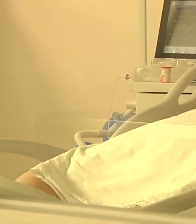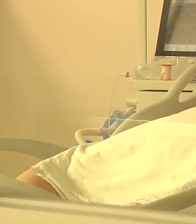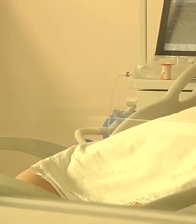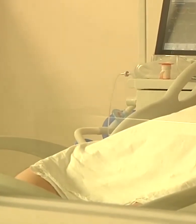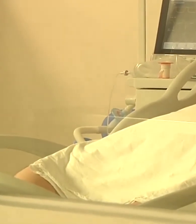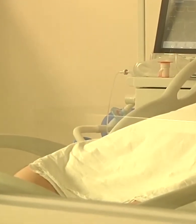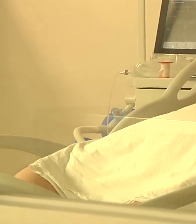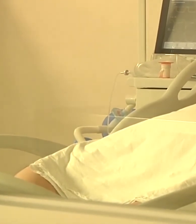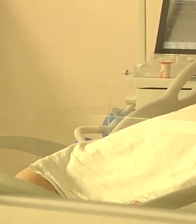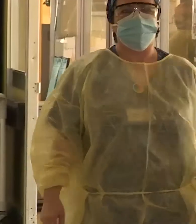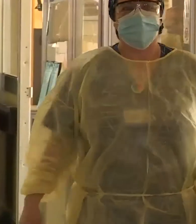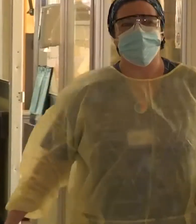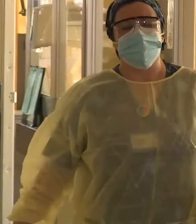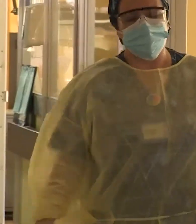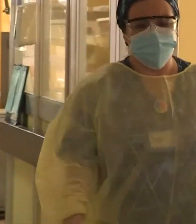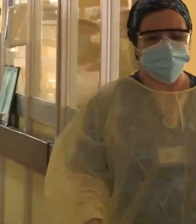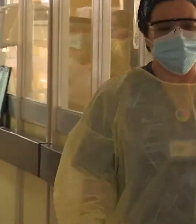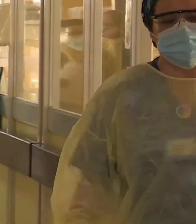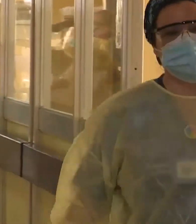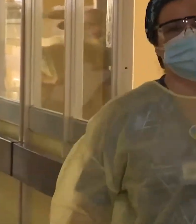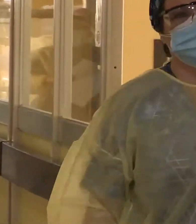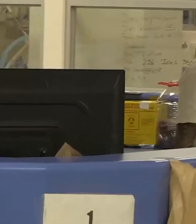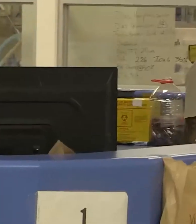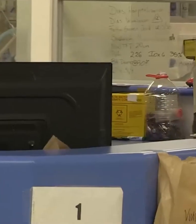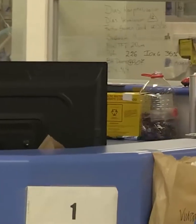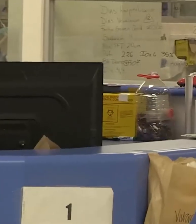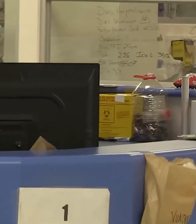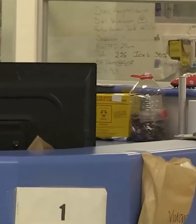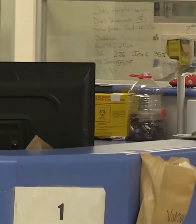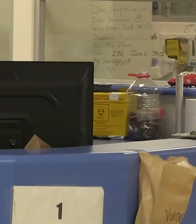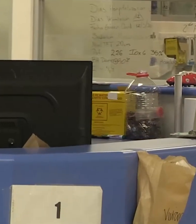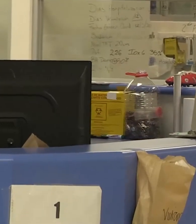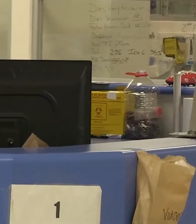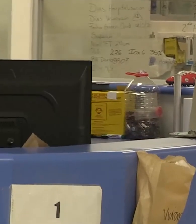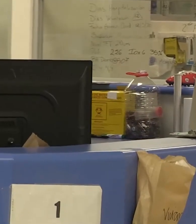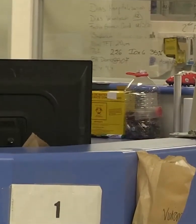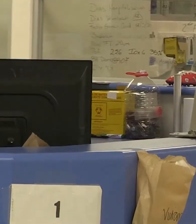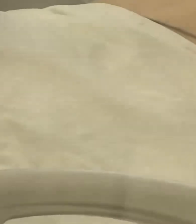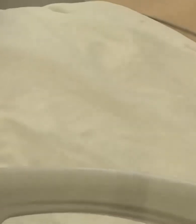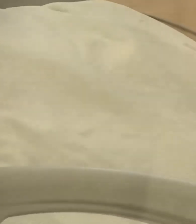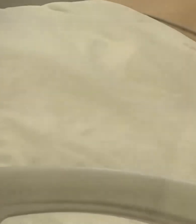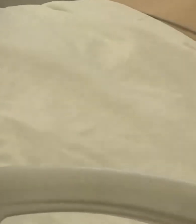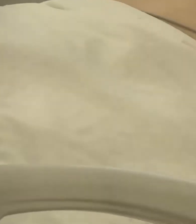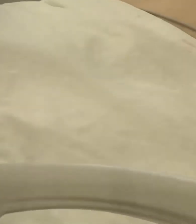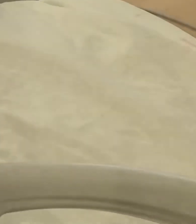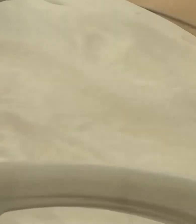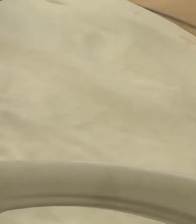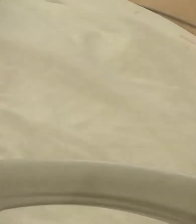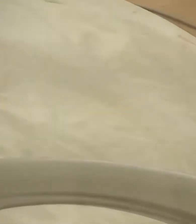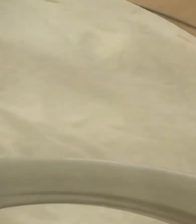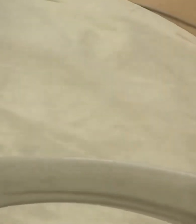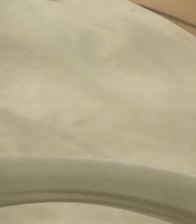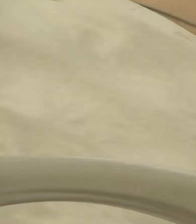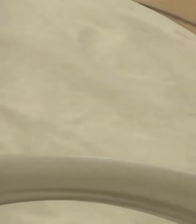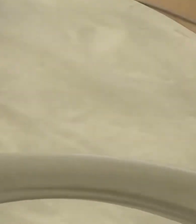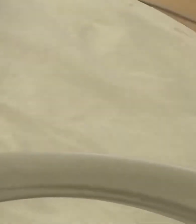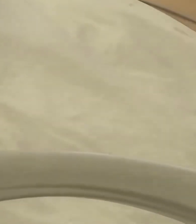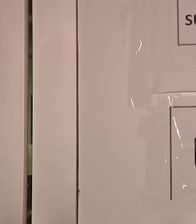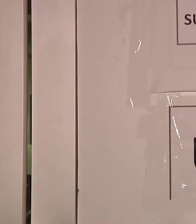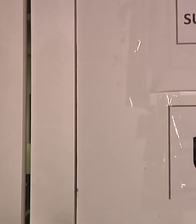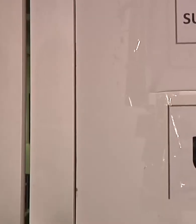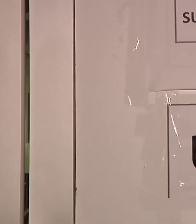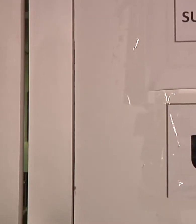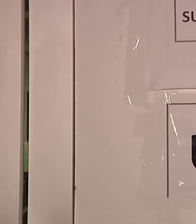reconoció al equipo médico del hospital regional que ha generado nuevas camas críticas en el recinto. Sin embargo, pidió el